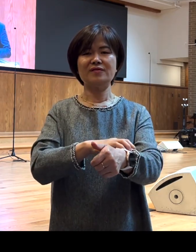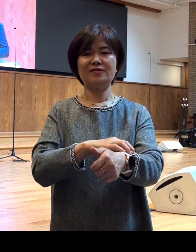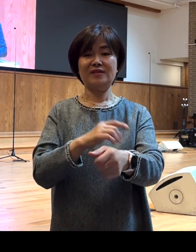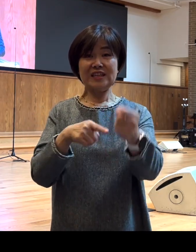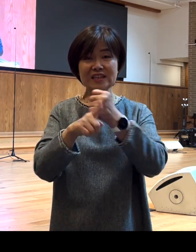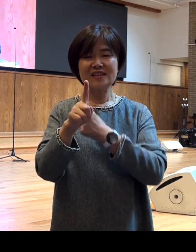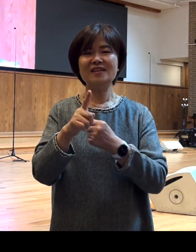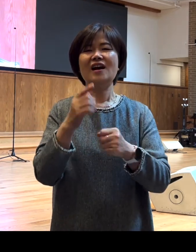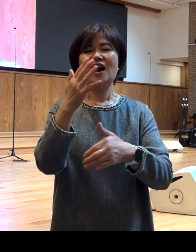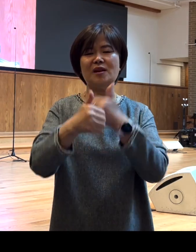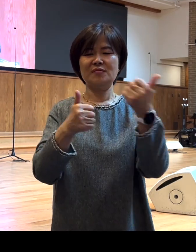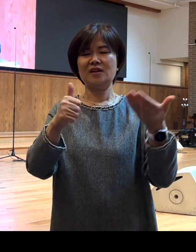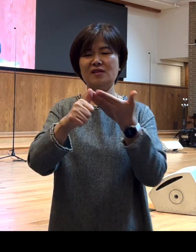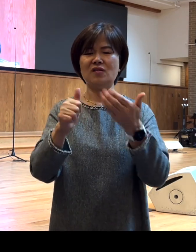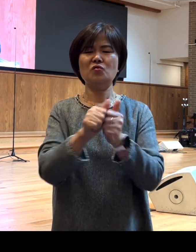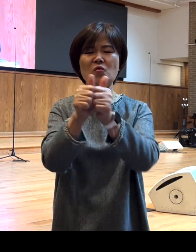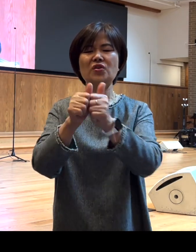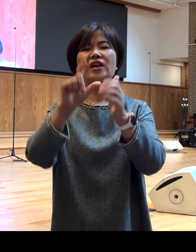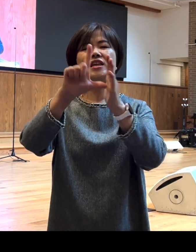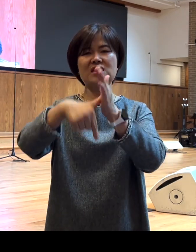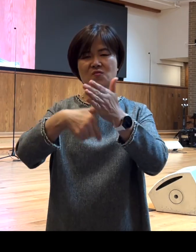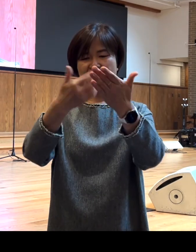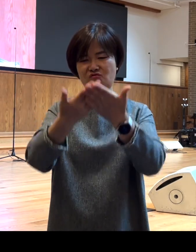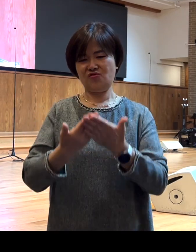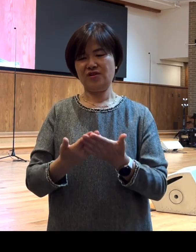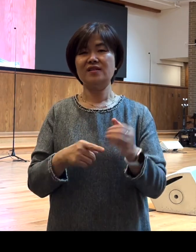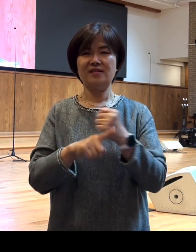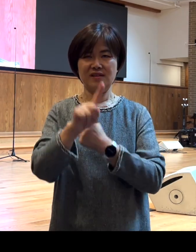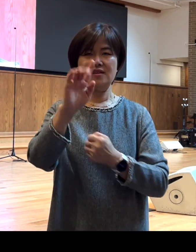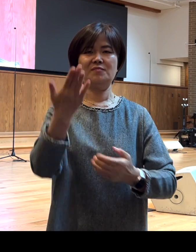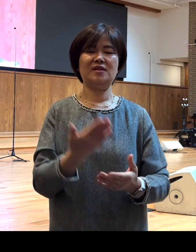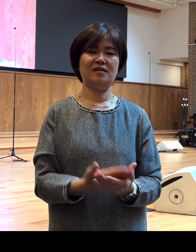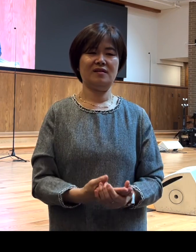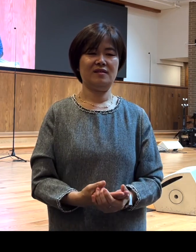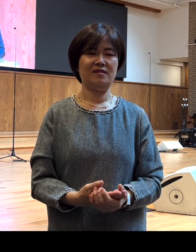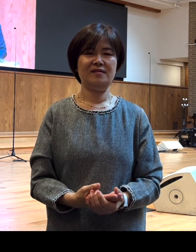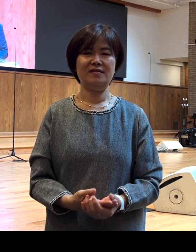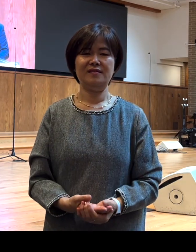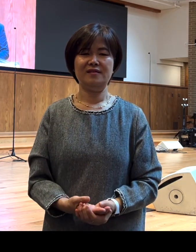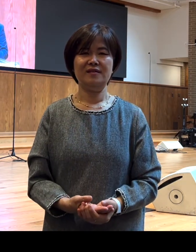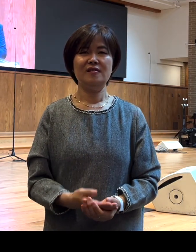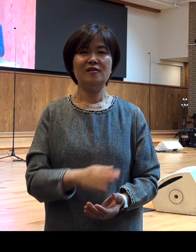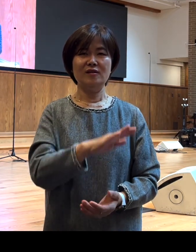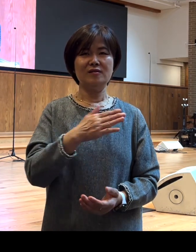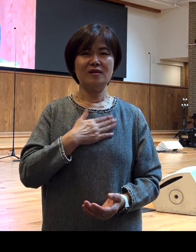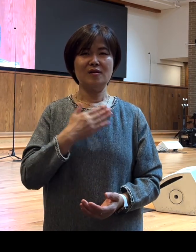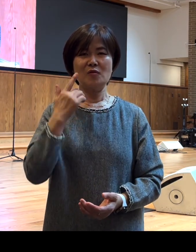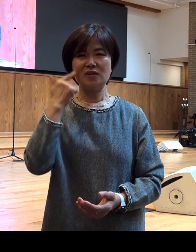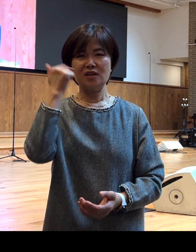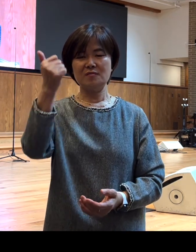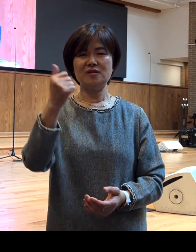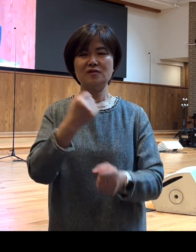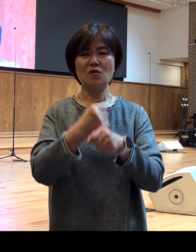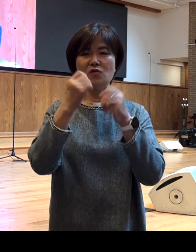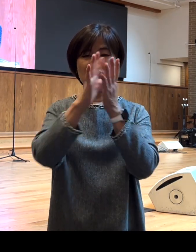하나님께서 동역의 기회를 주셨다는 것입니다 그럼 저는 피크닉도 마찬가지라고 생각합니다